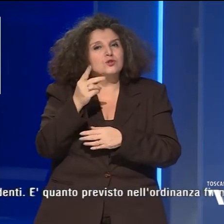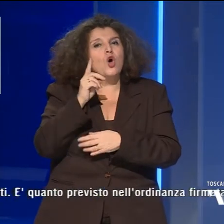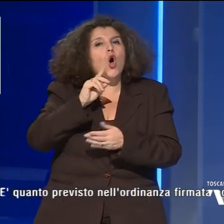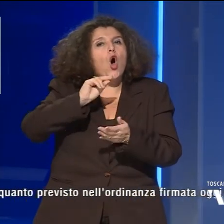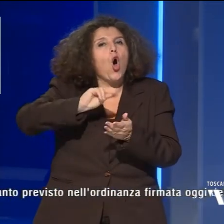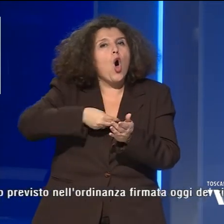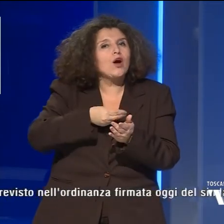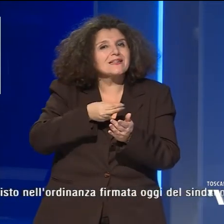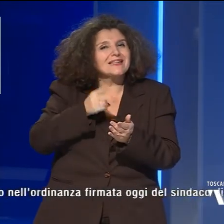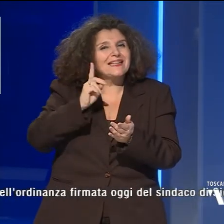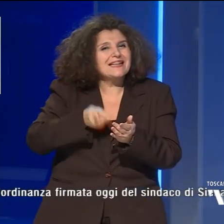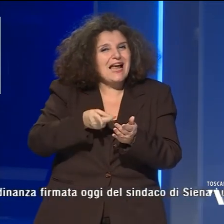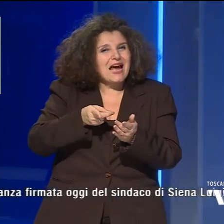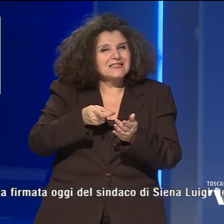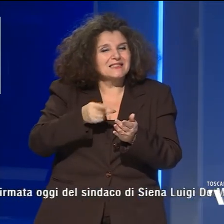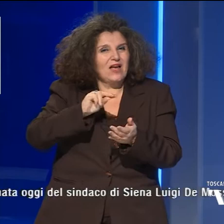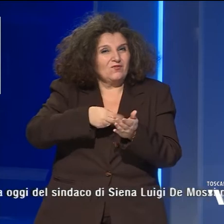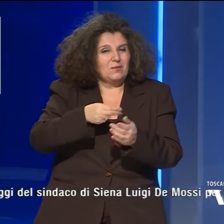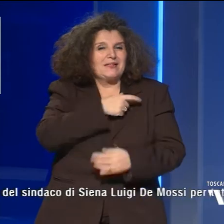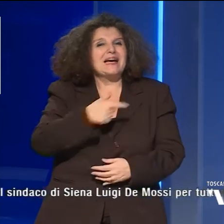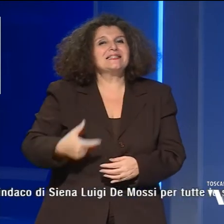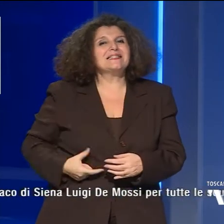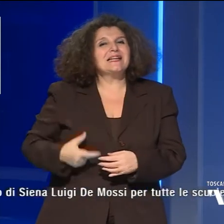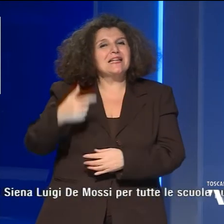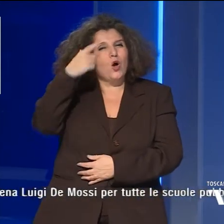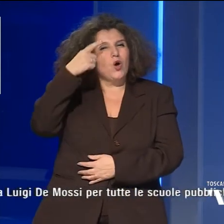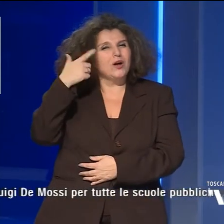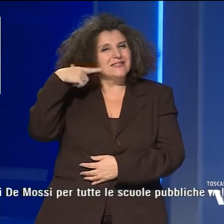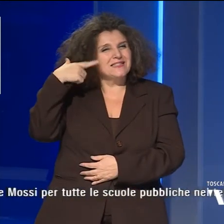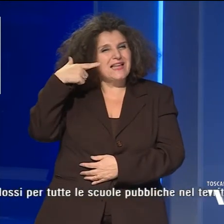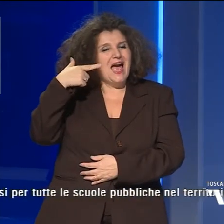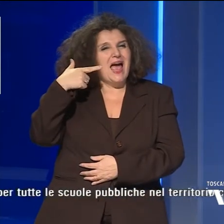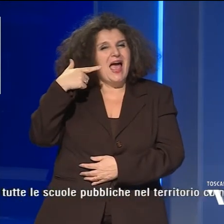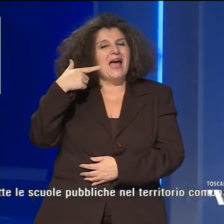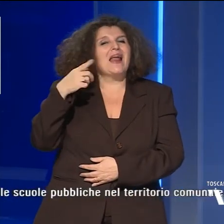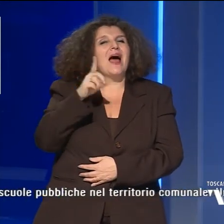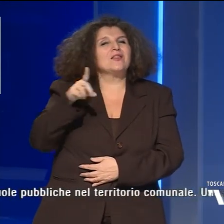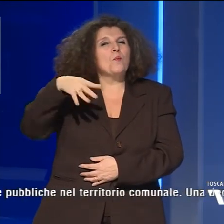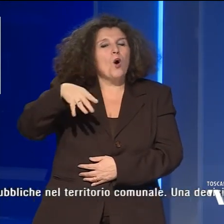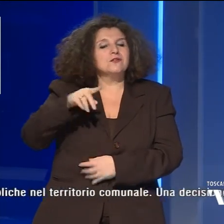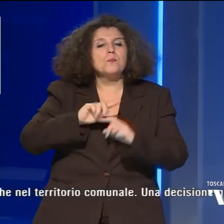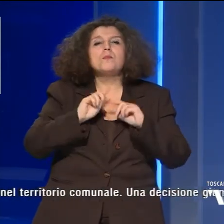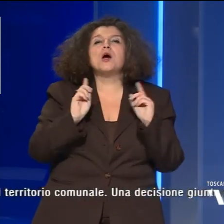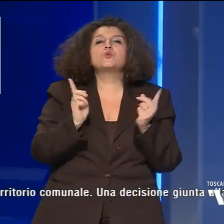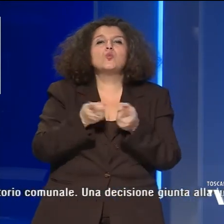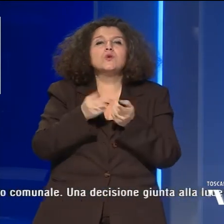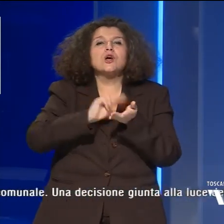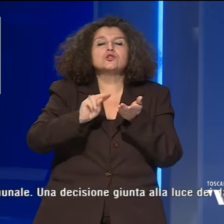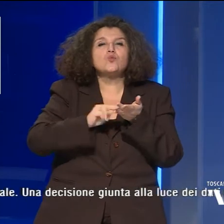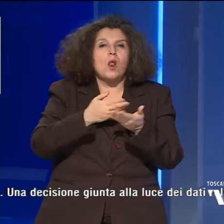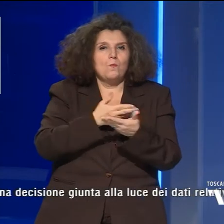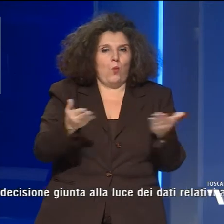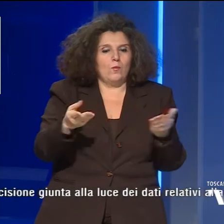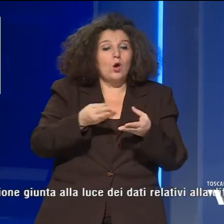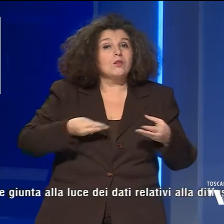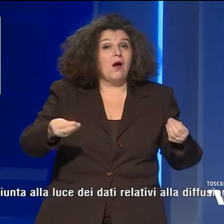firmata oggi dal sindaco di Siena De Mossi per tutte le scuole pubbliche nel territorio comunale.